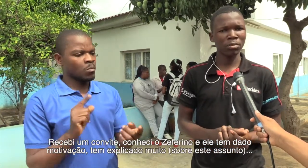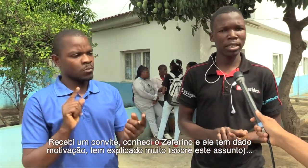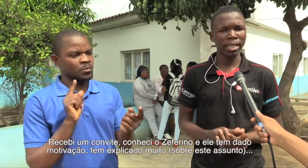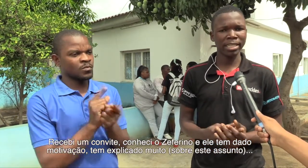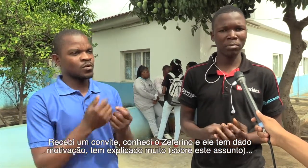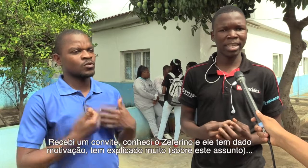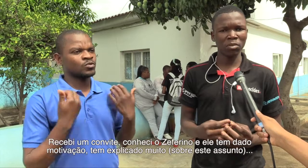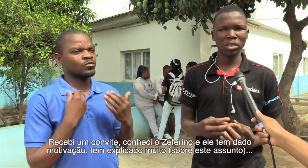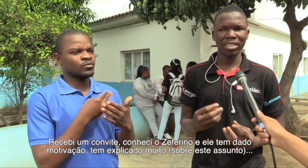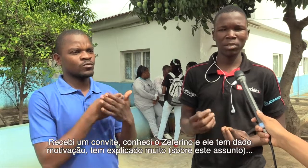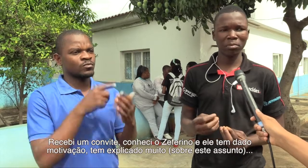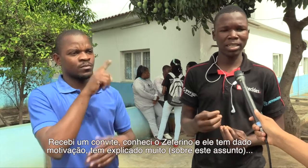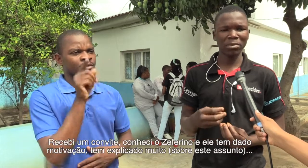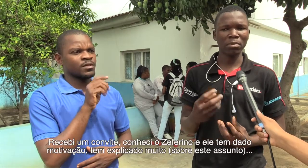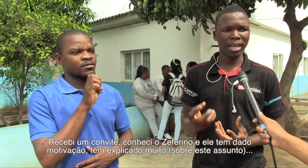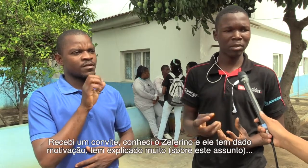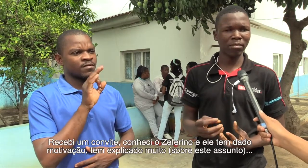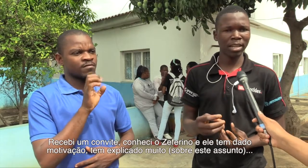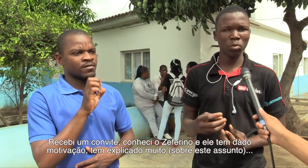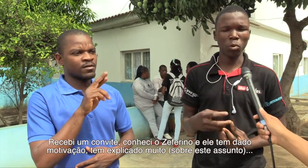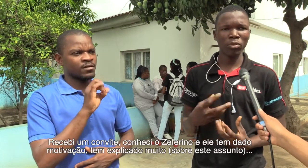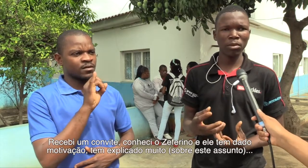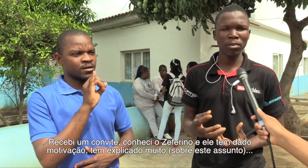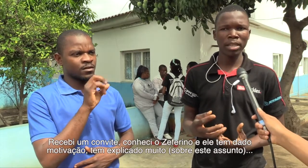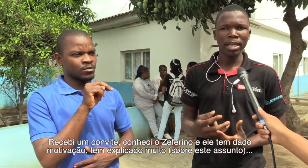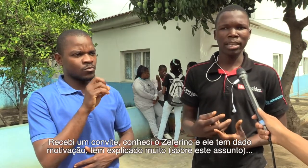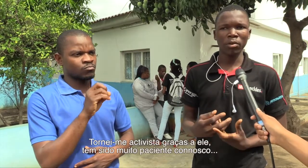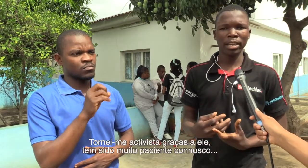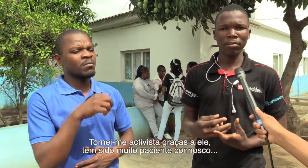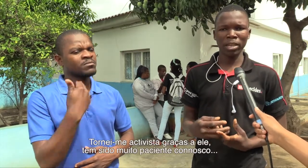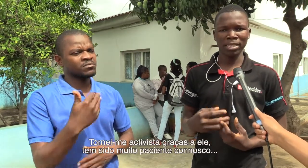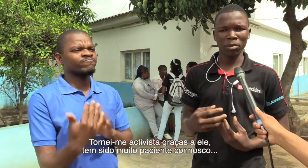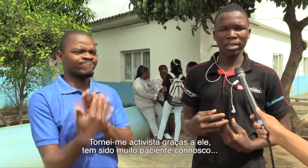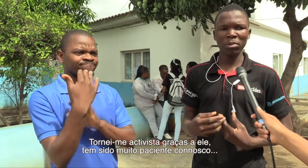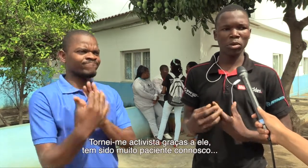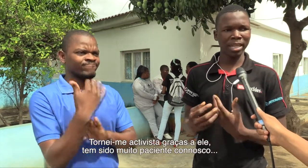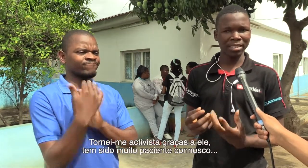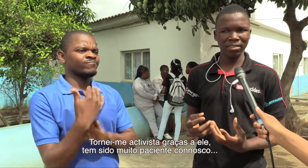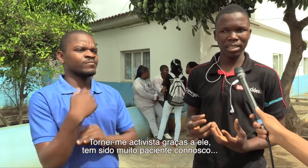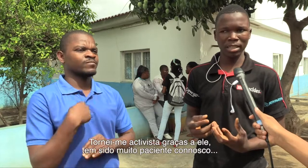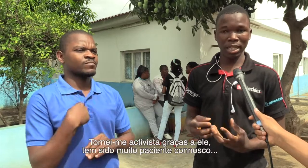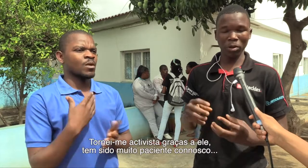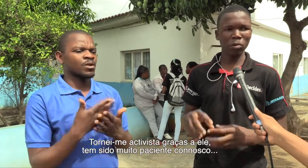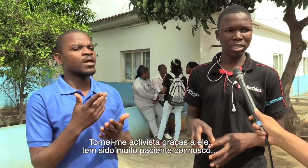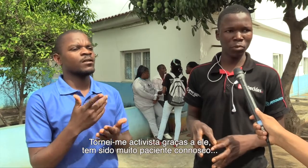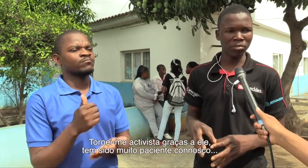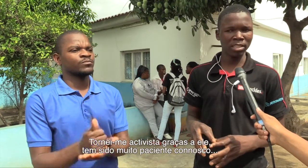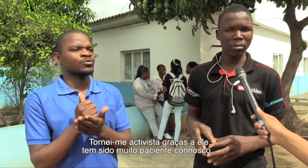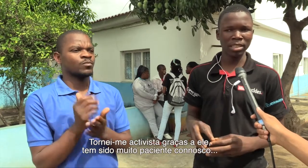ele tem me dado motivação, tem me explicado, tem falado comigo. Então, ele foi a razão de me tornar ativista. Eu recebi o convite, mas